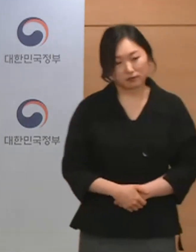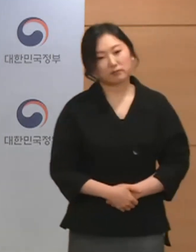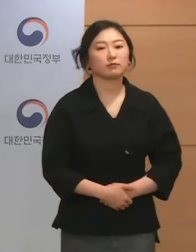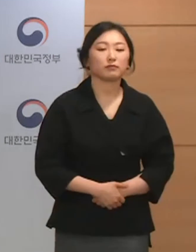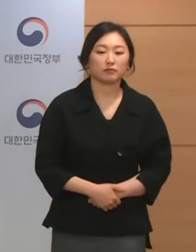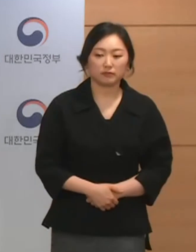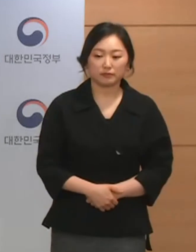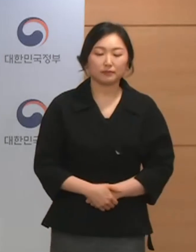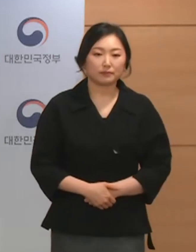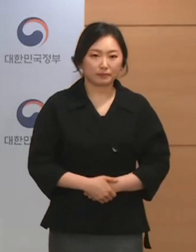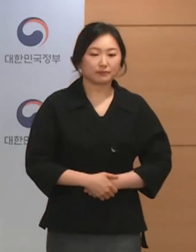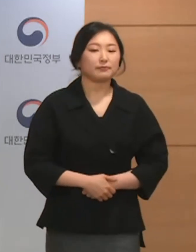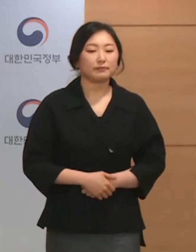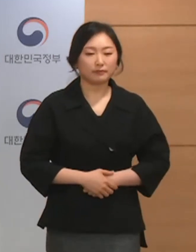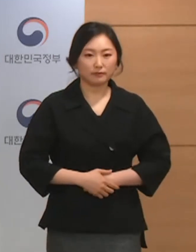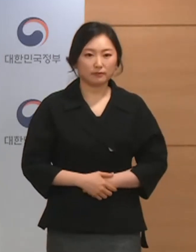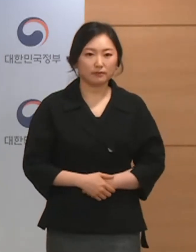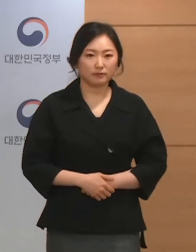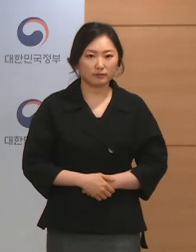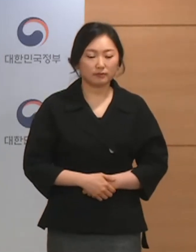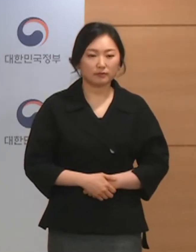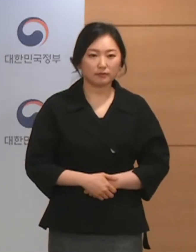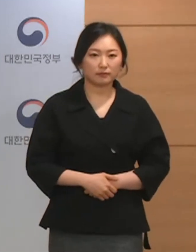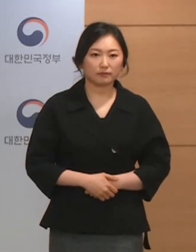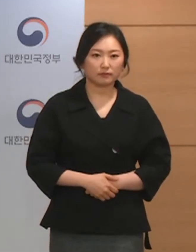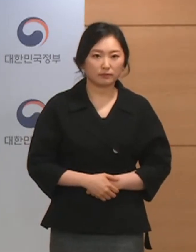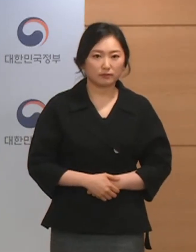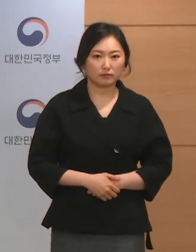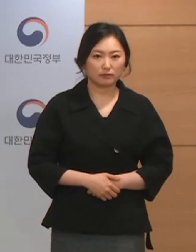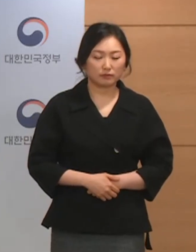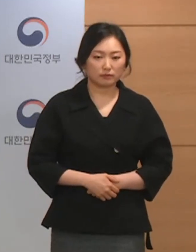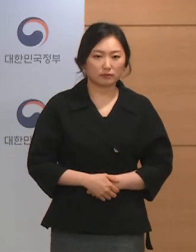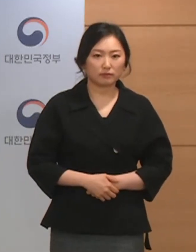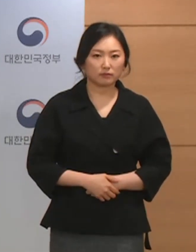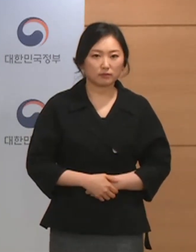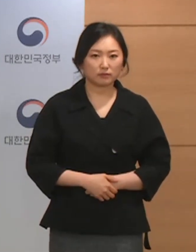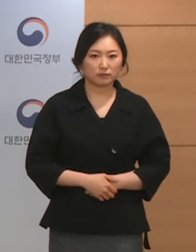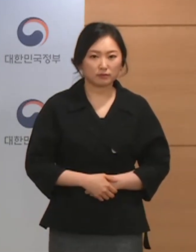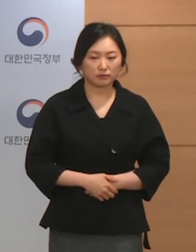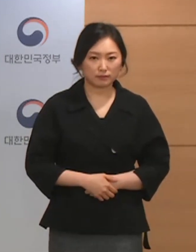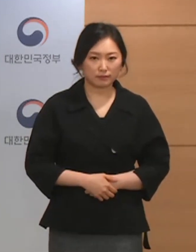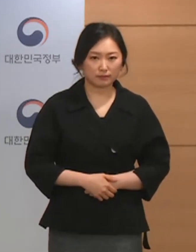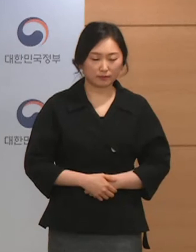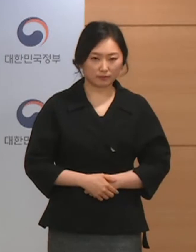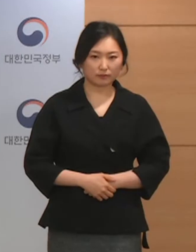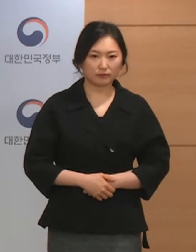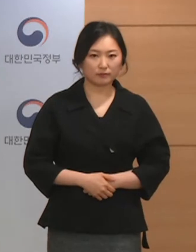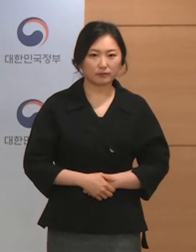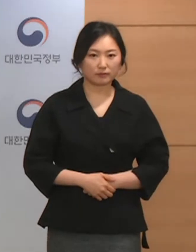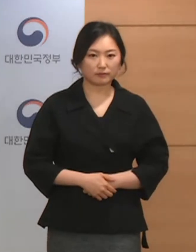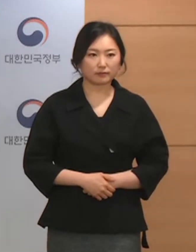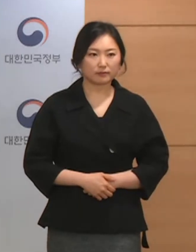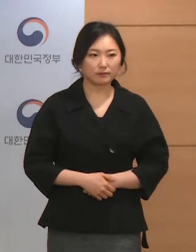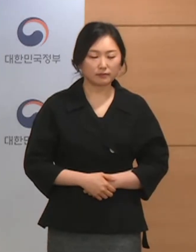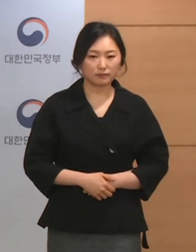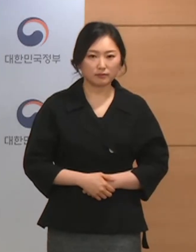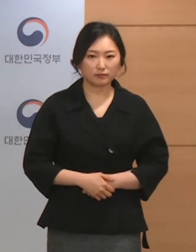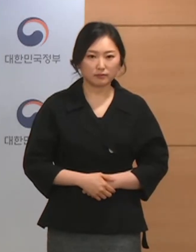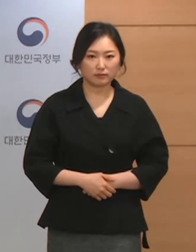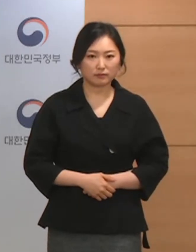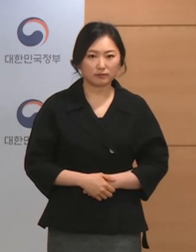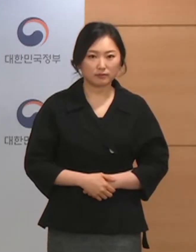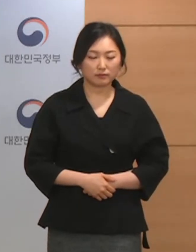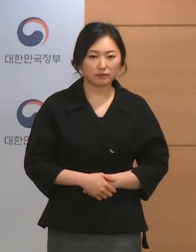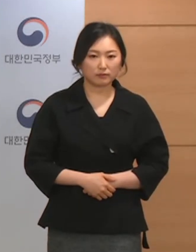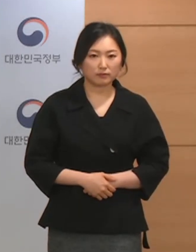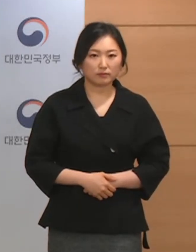중앙사고수습본부 사회전략반장이 진행합니다. 박혜정 통역사의 수어 통역이 제공됩니다. 먼저 손형래